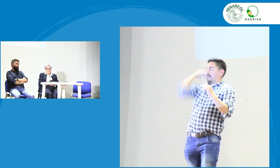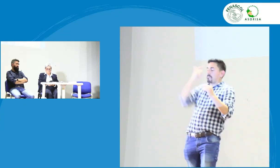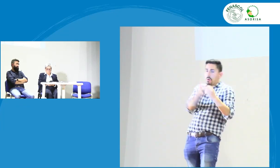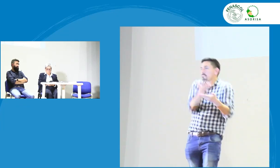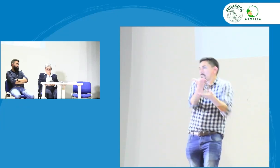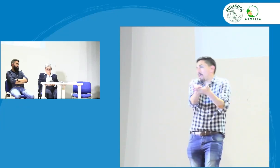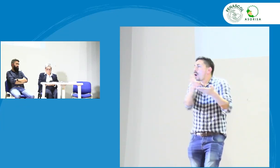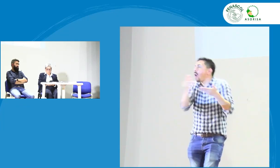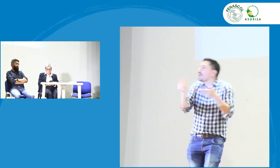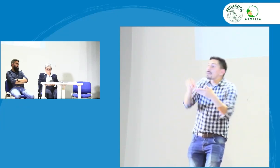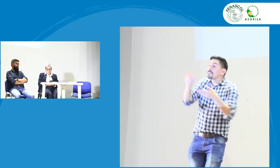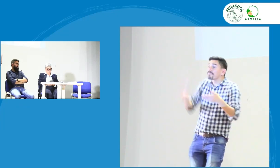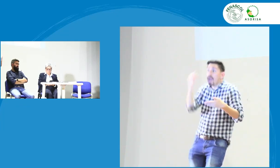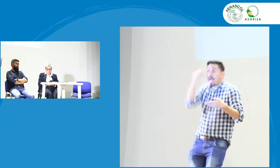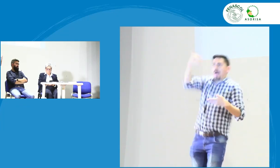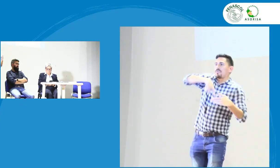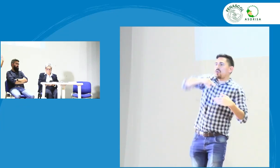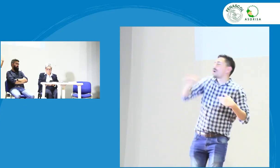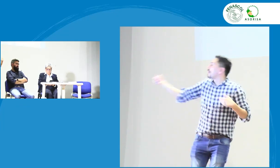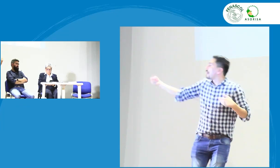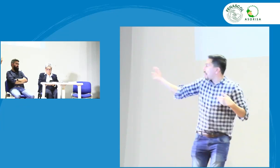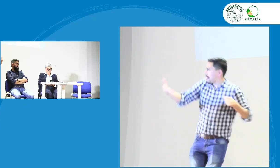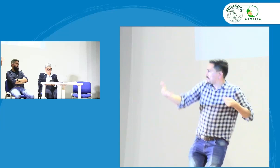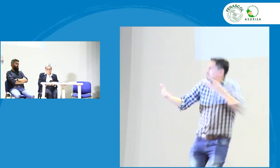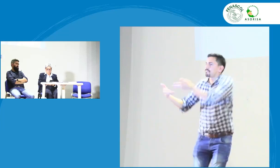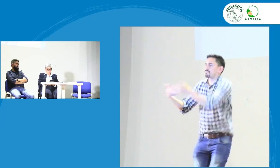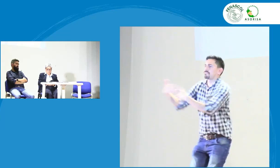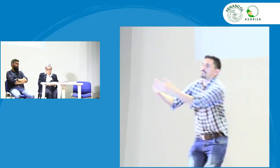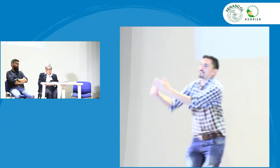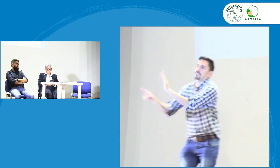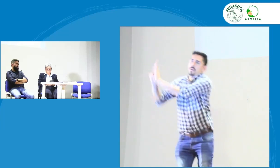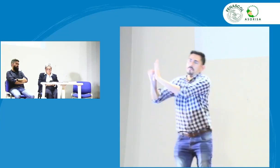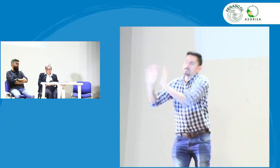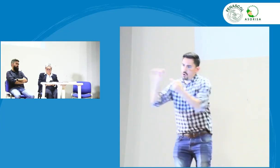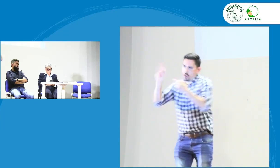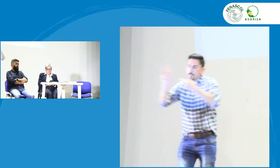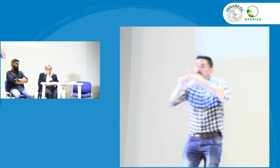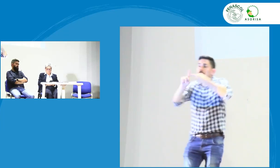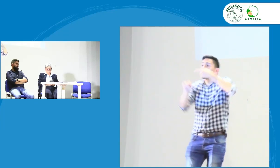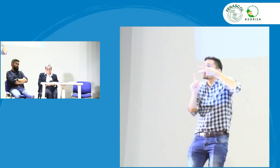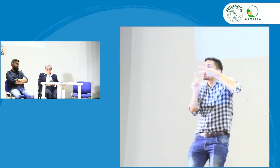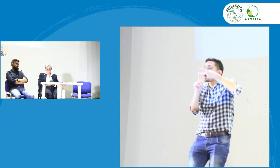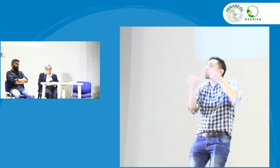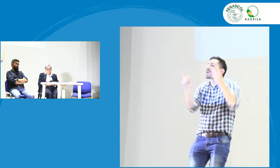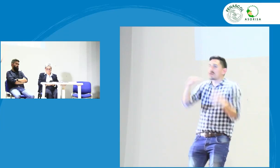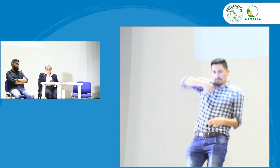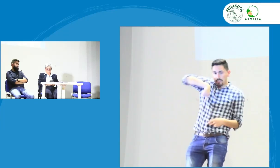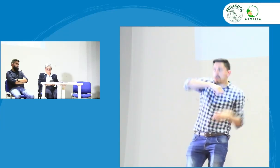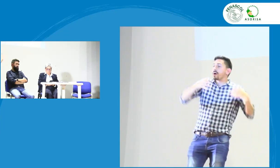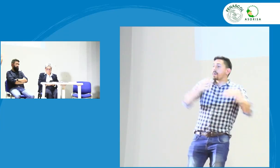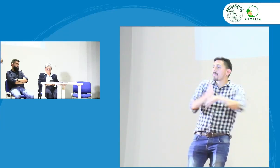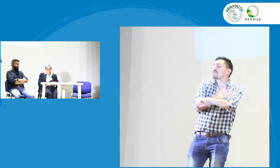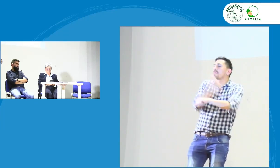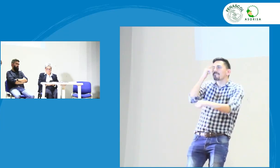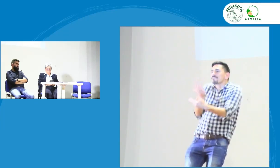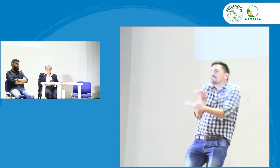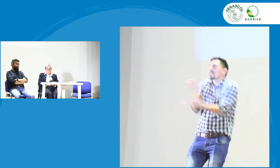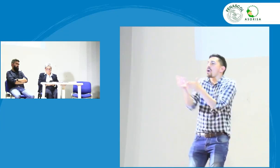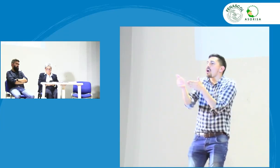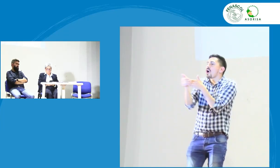a las acciones que se tienen que realizar como tal y ya tuvimos pues la aprobación de la ley también el